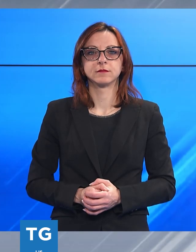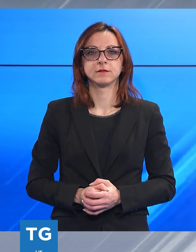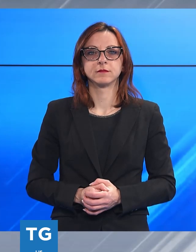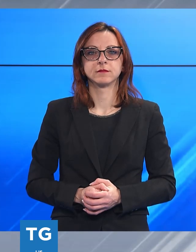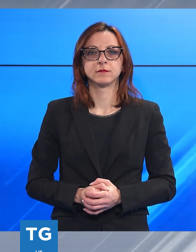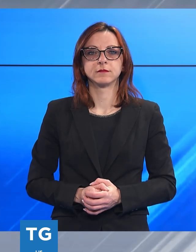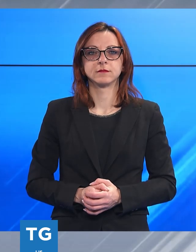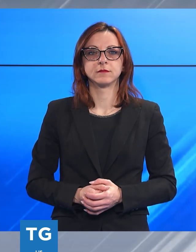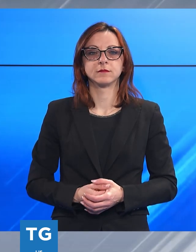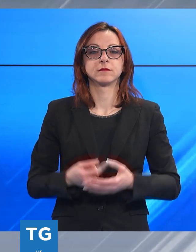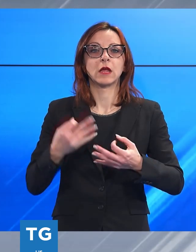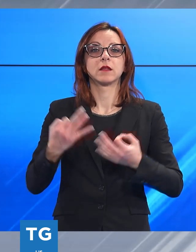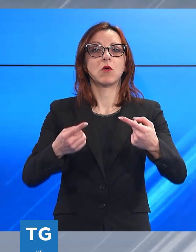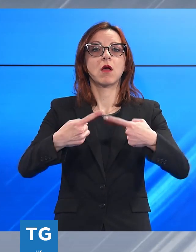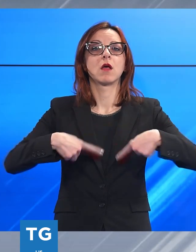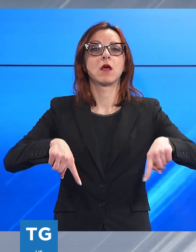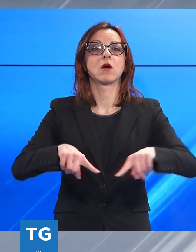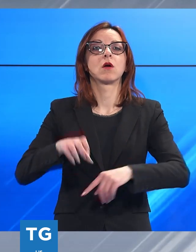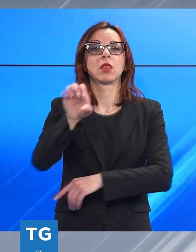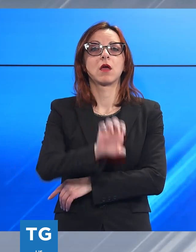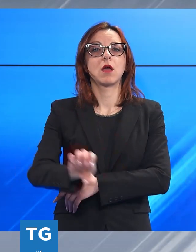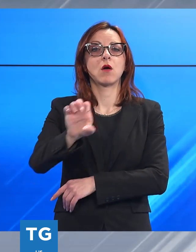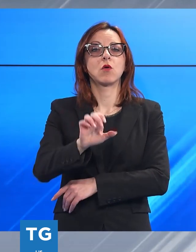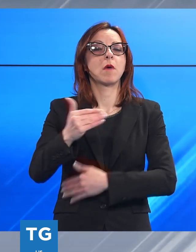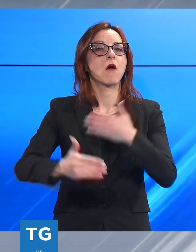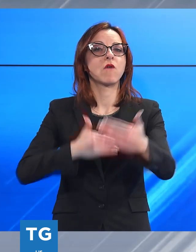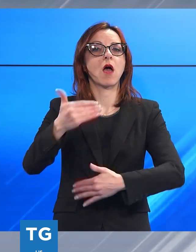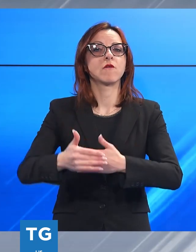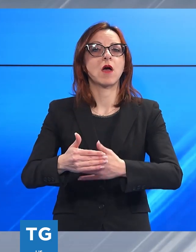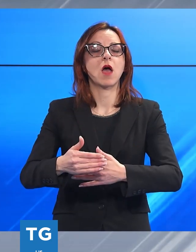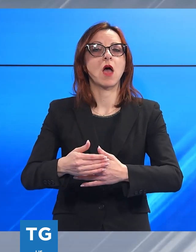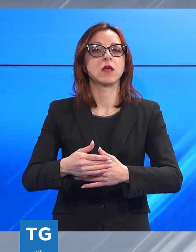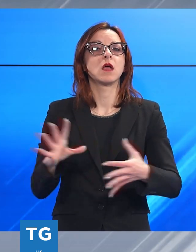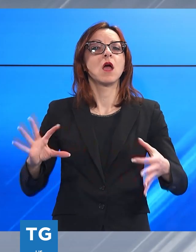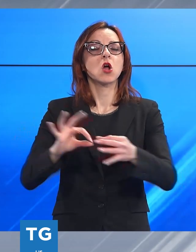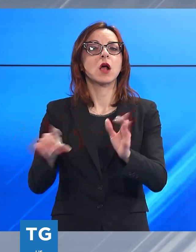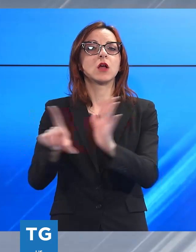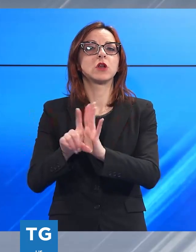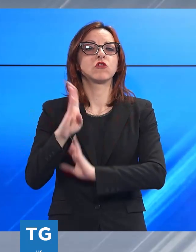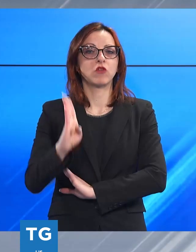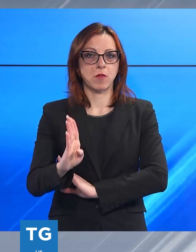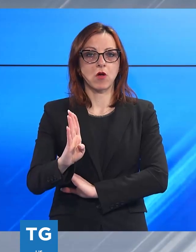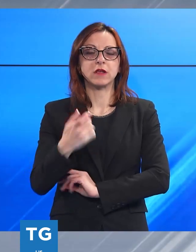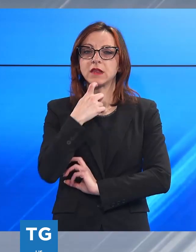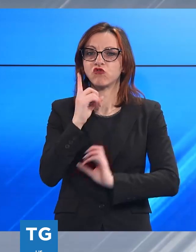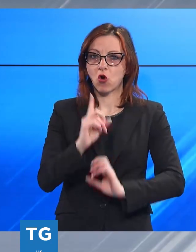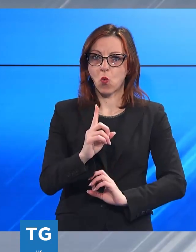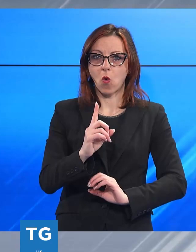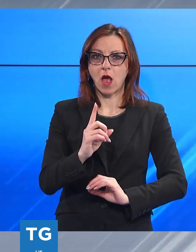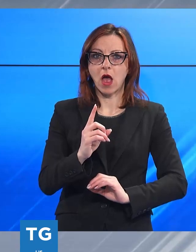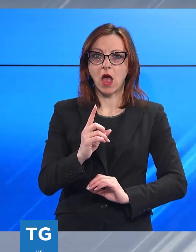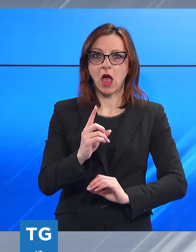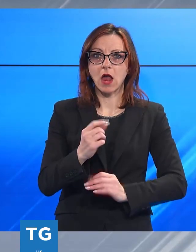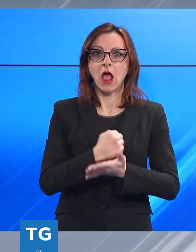La Corte Europea tira dritto, la sentenza sulla direttiva Bolkestein conferma il no alle proroghe automatiche, ma apre all